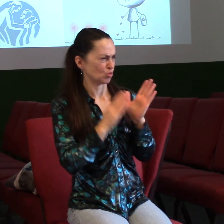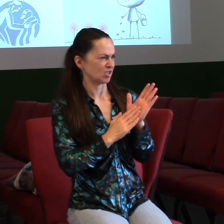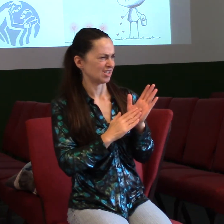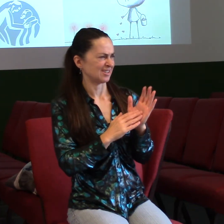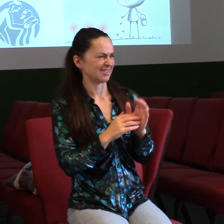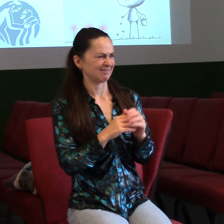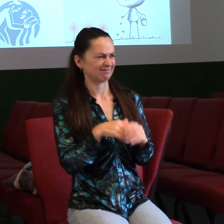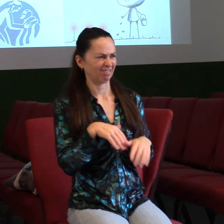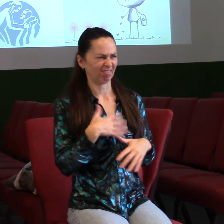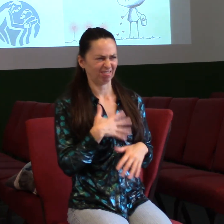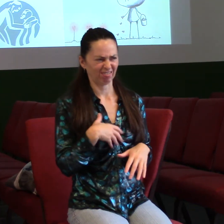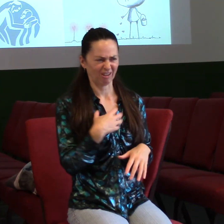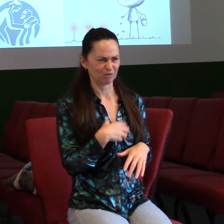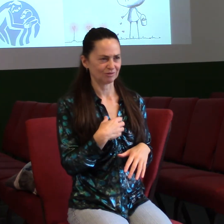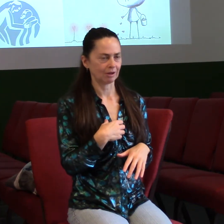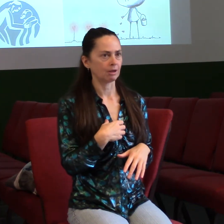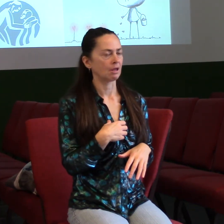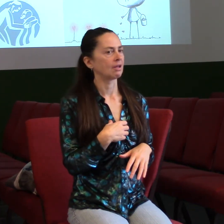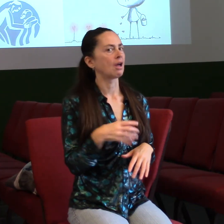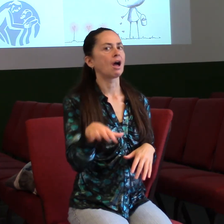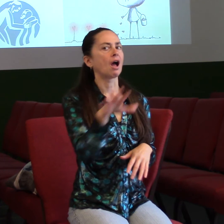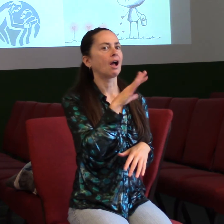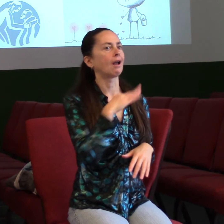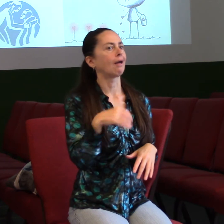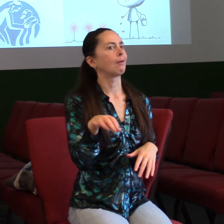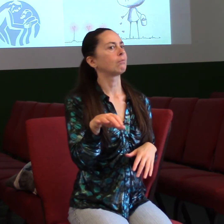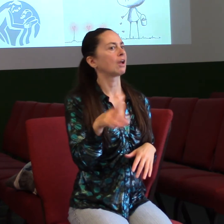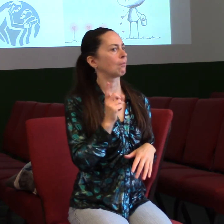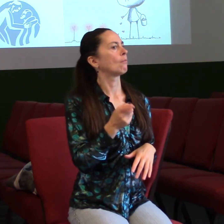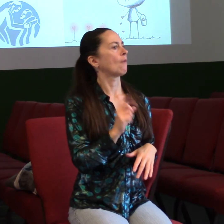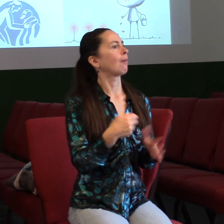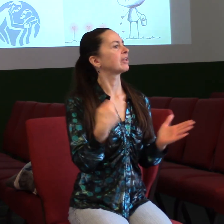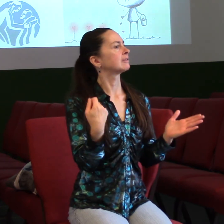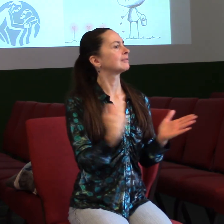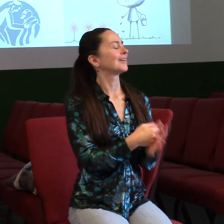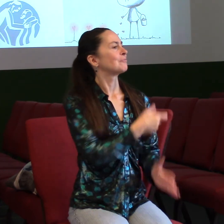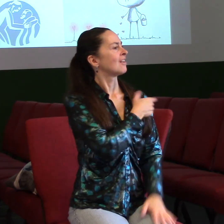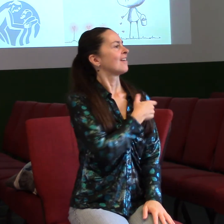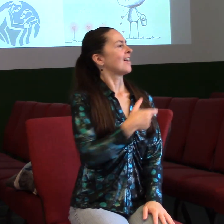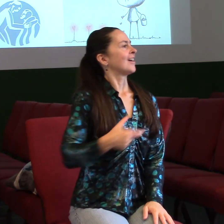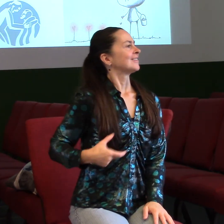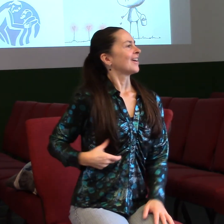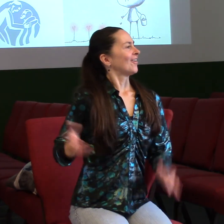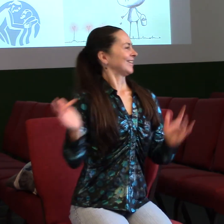Ale my máme být laskaví. Buďte k sobě navzájem, zase tady je to slovo navzájem, společně.